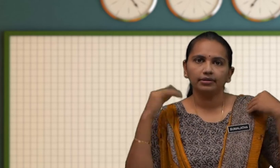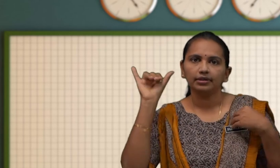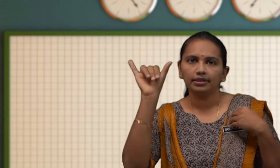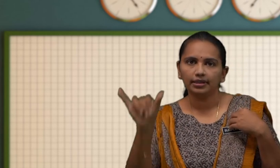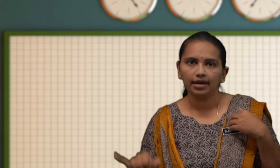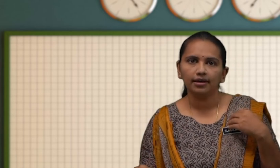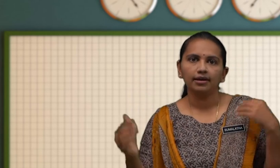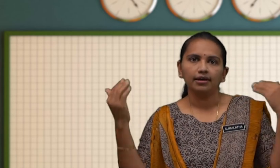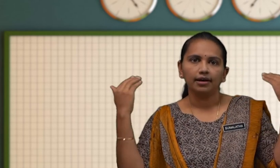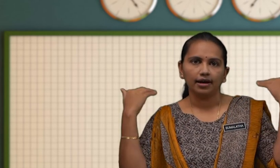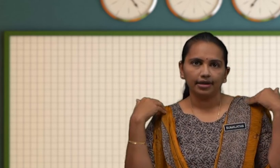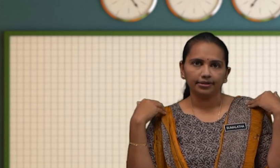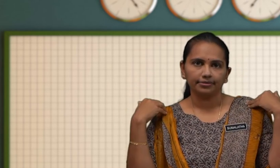Yang Ada